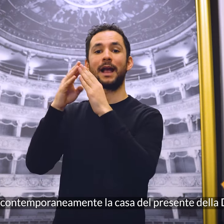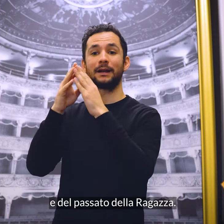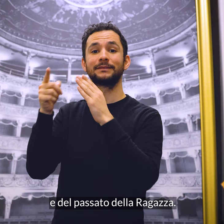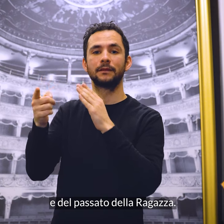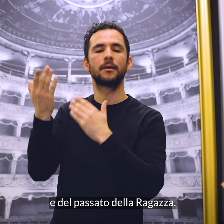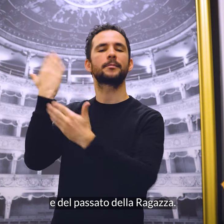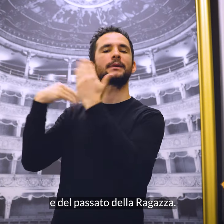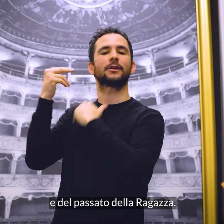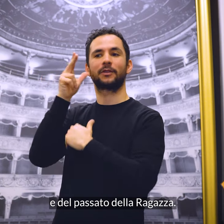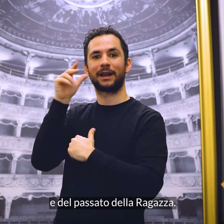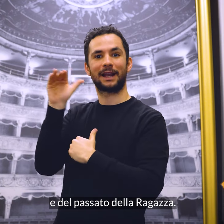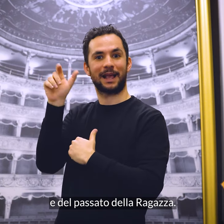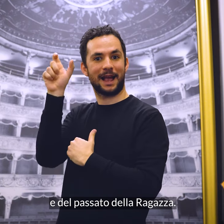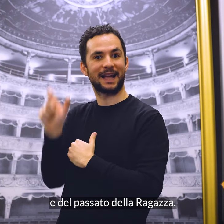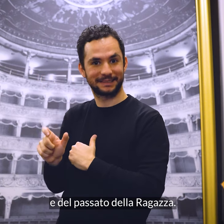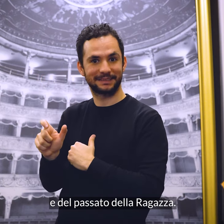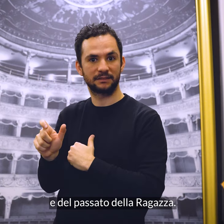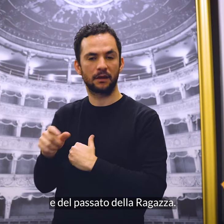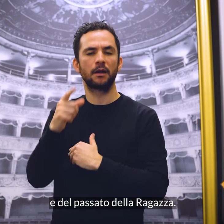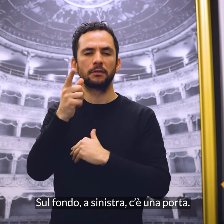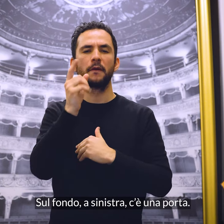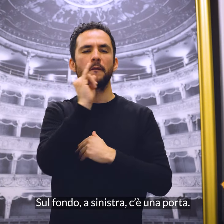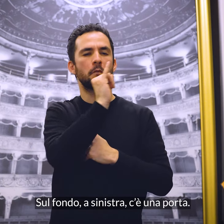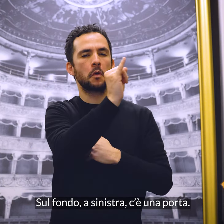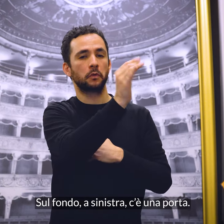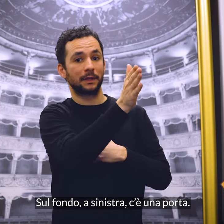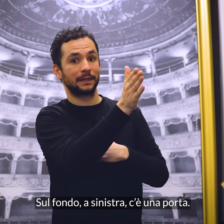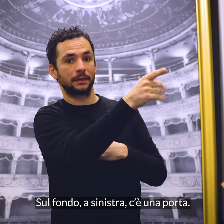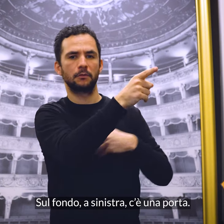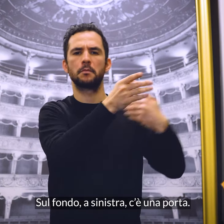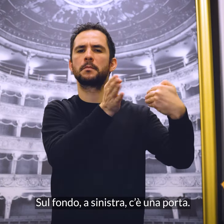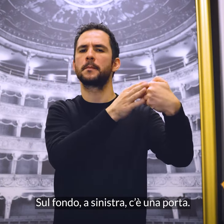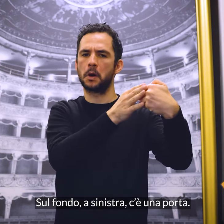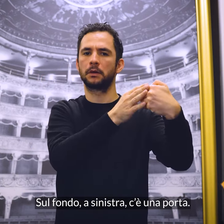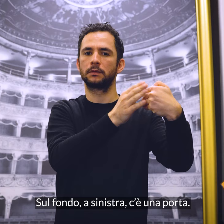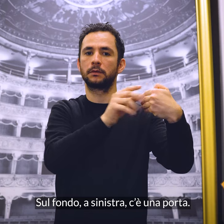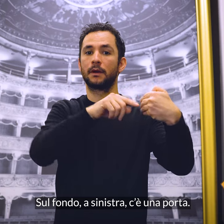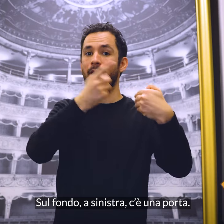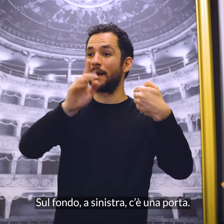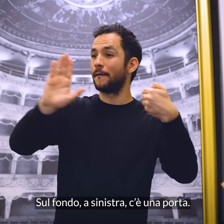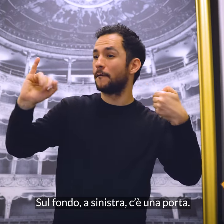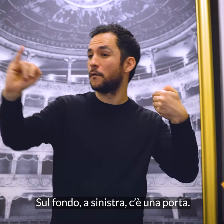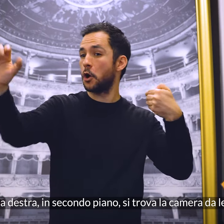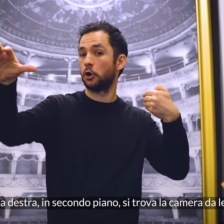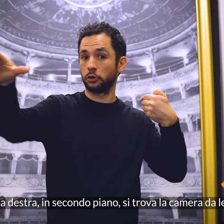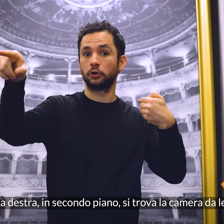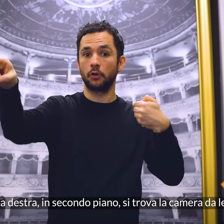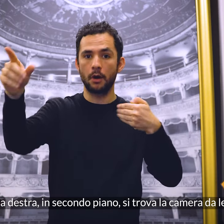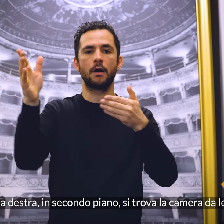e del passato della ragazza. Sul fondo, a sinistra, c'è una porta. Sulla destra,